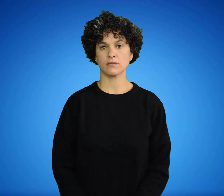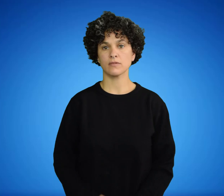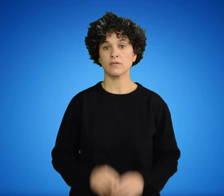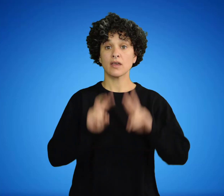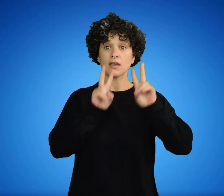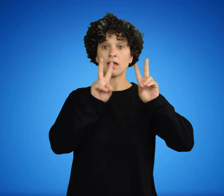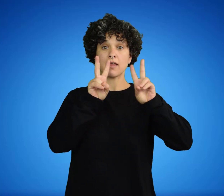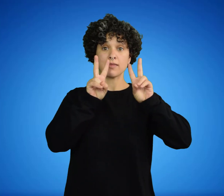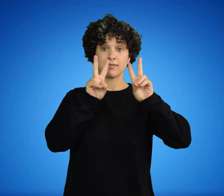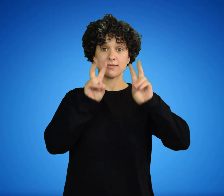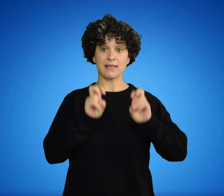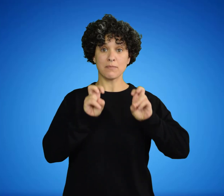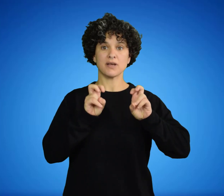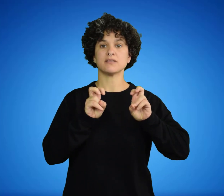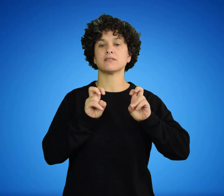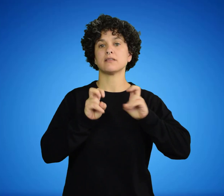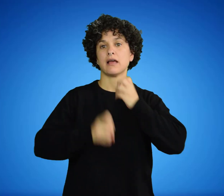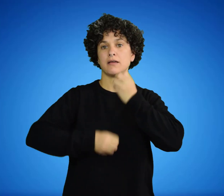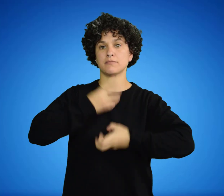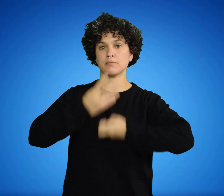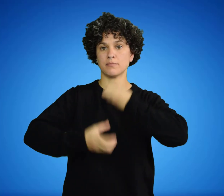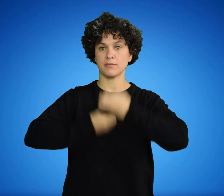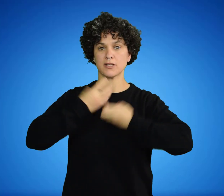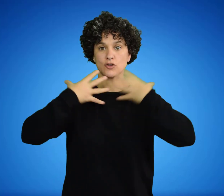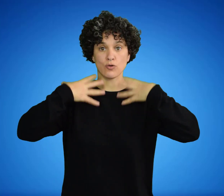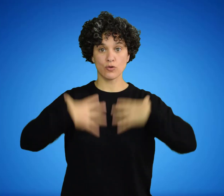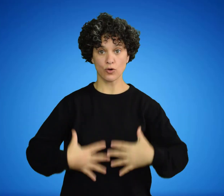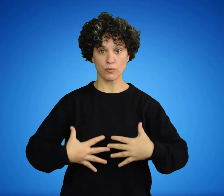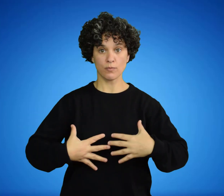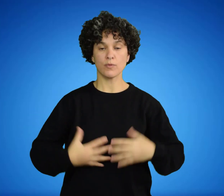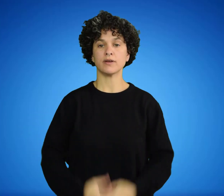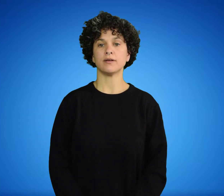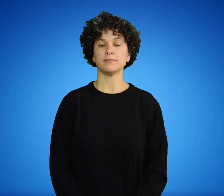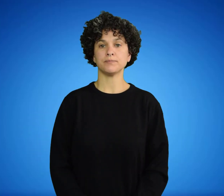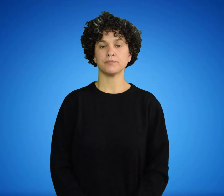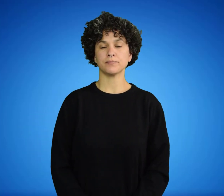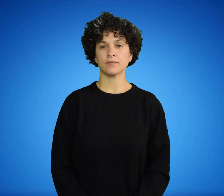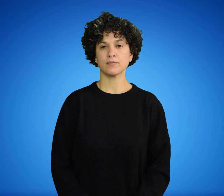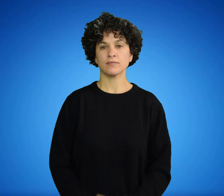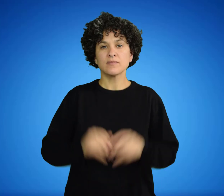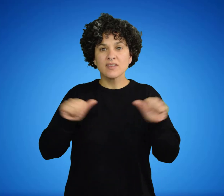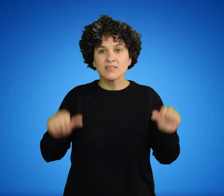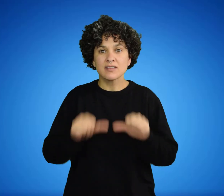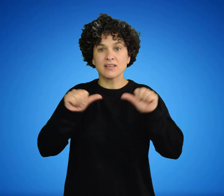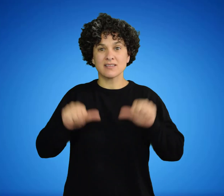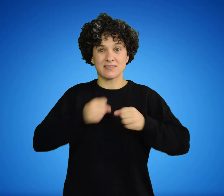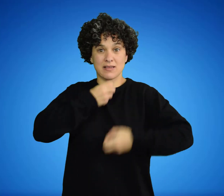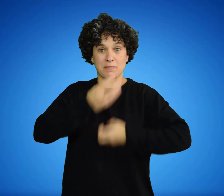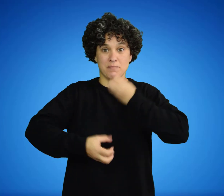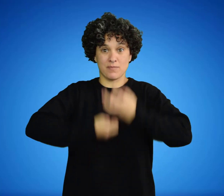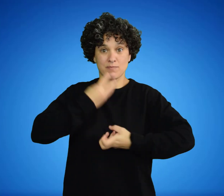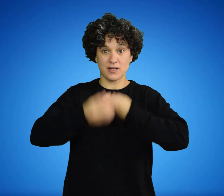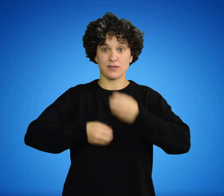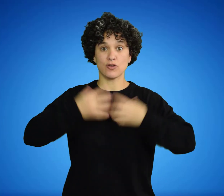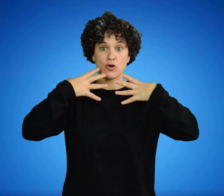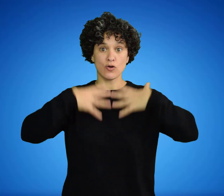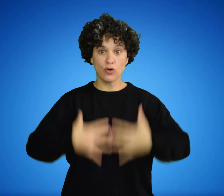Contenidos de la expresión corporal Todo trabajo en expresión corporal tiene una metodología,